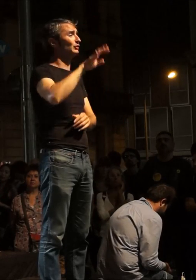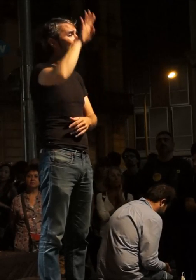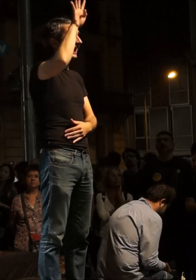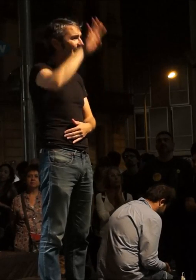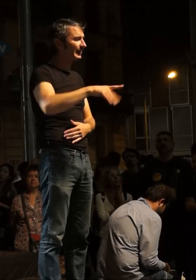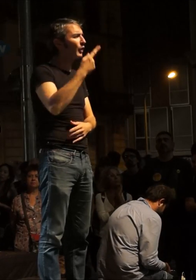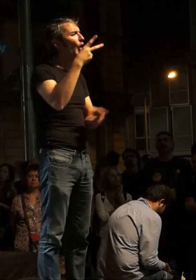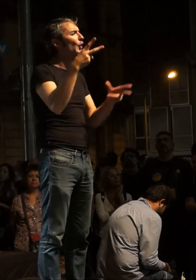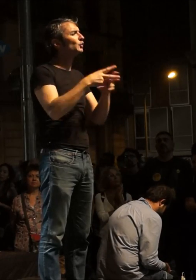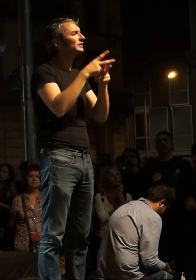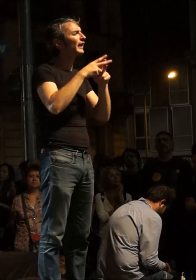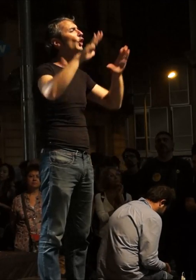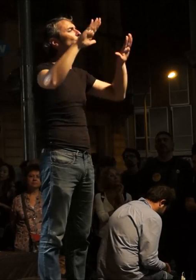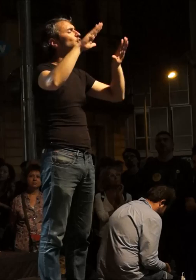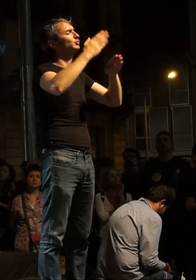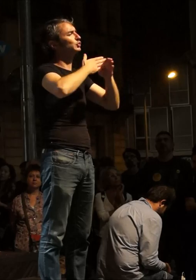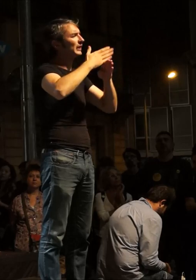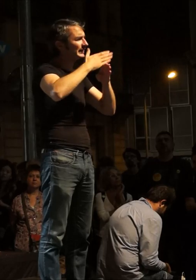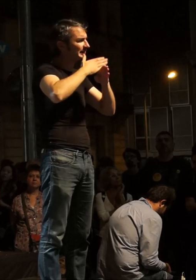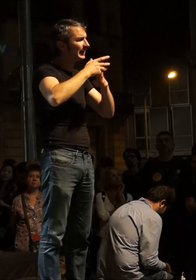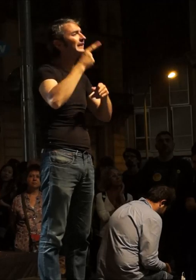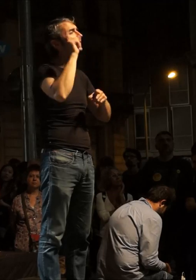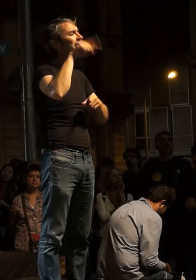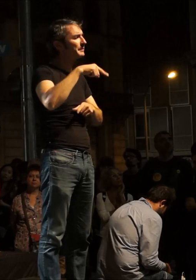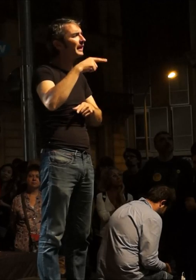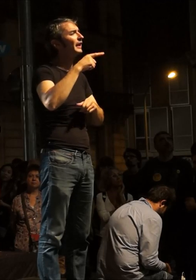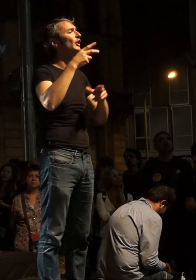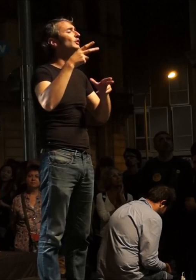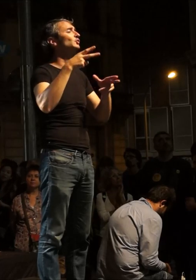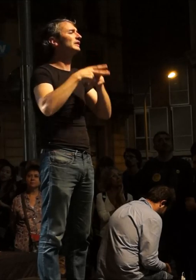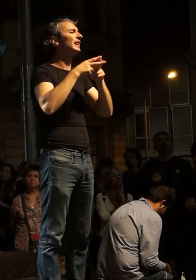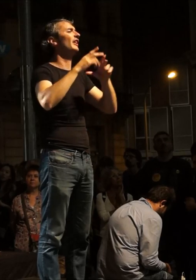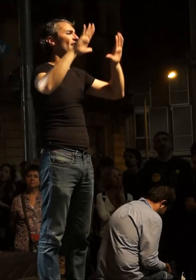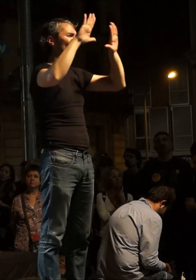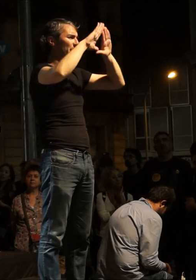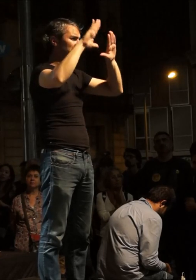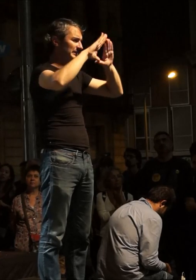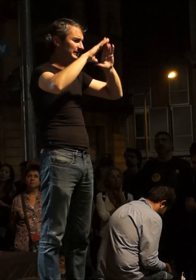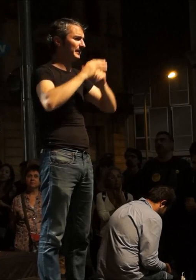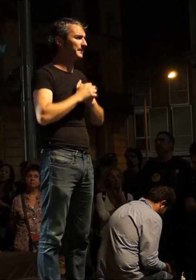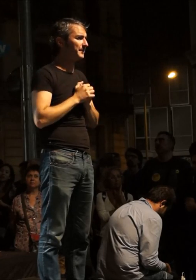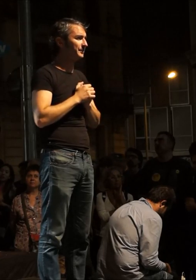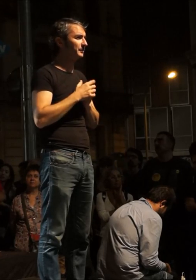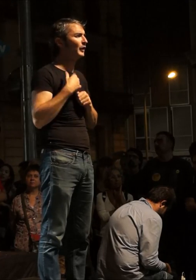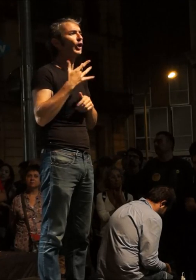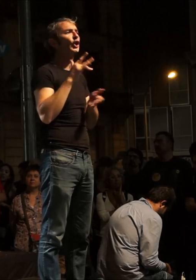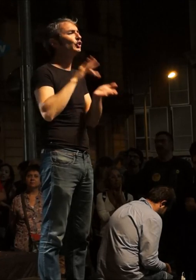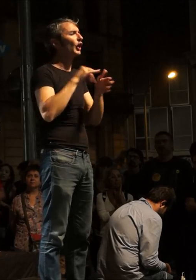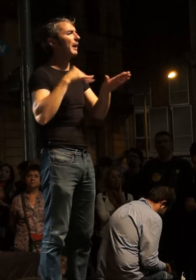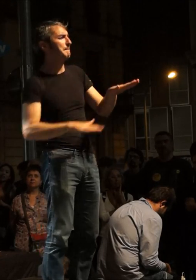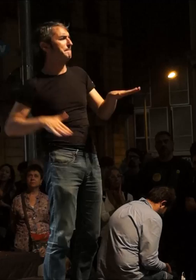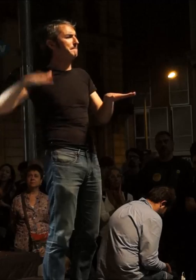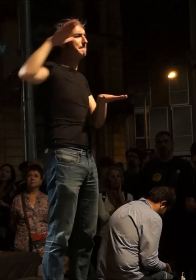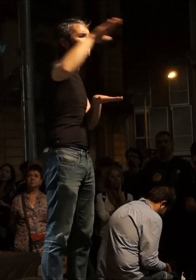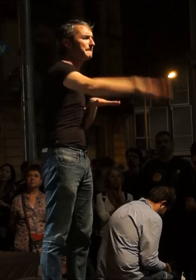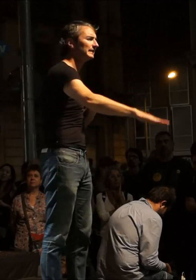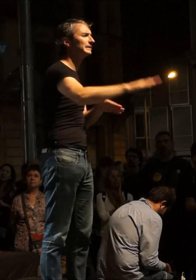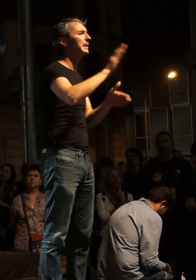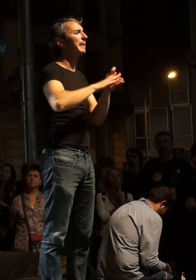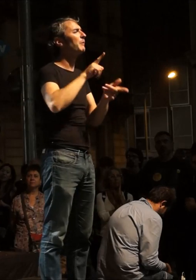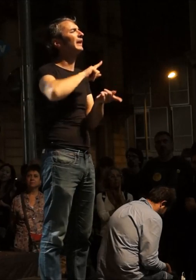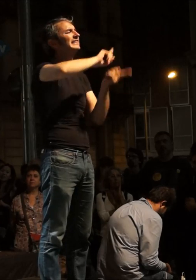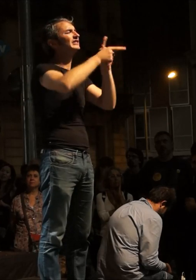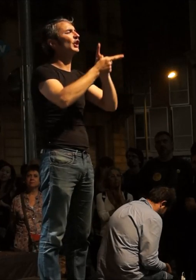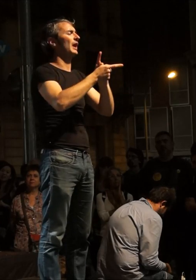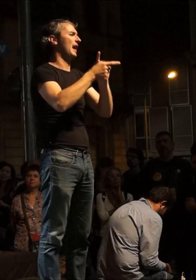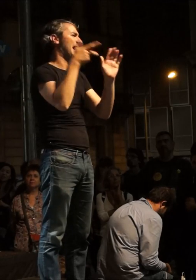una societat socialista per una societat feminista i ens toca un pas endavant per canviar la història i